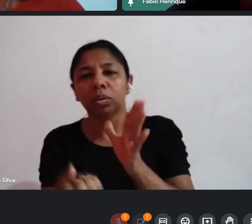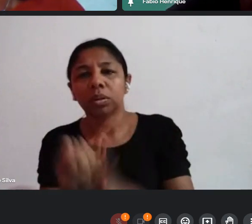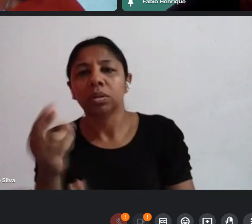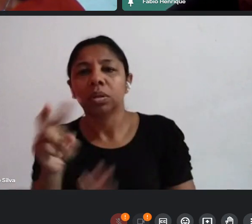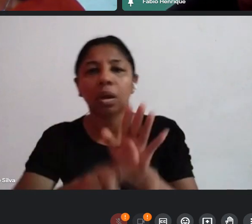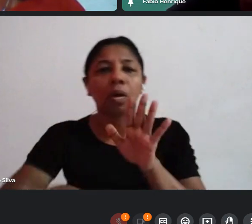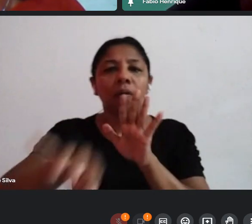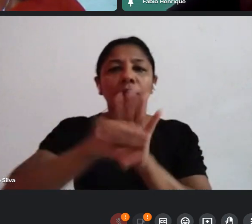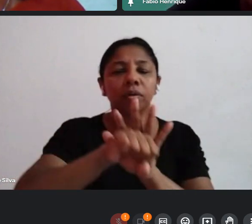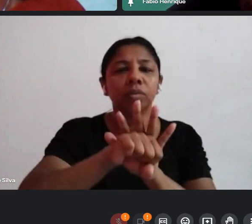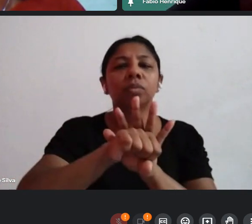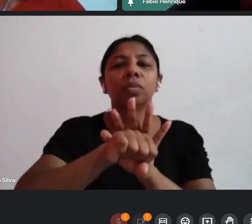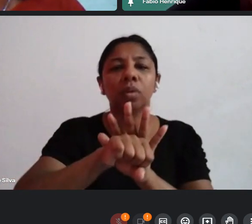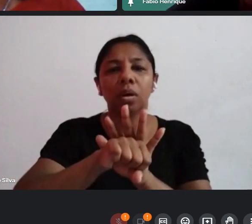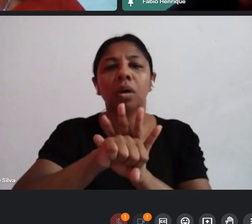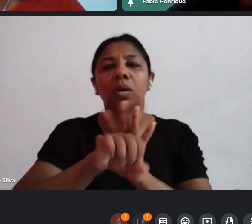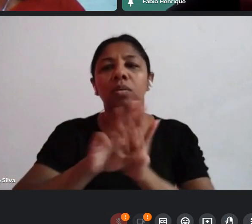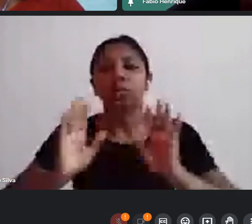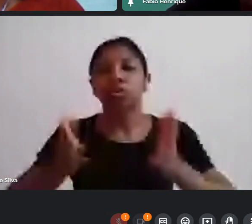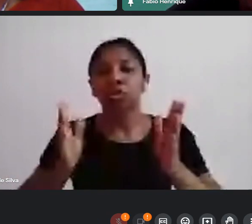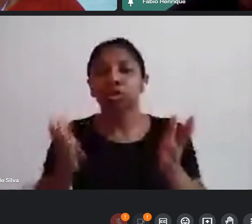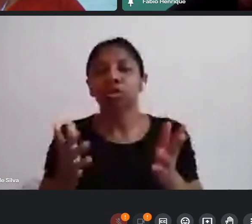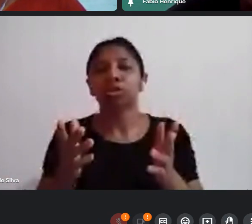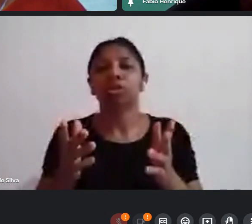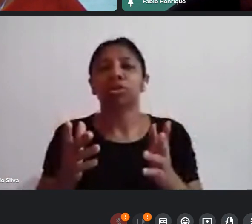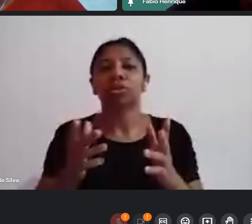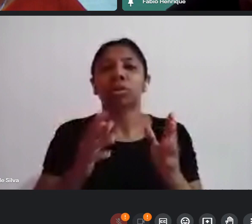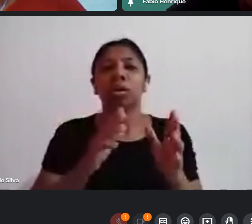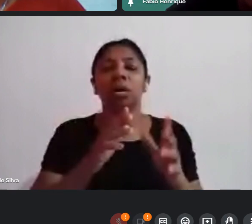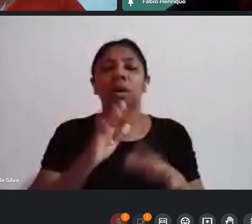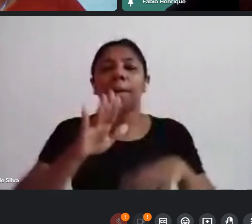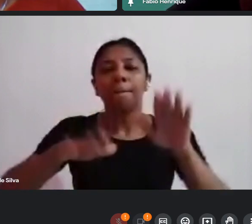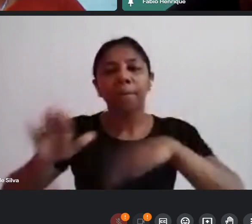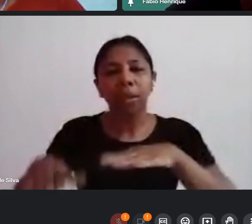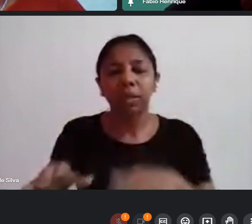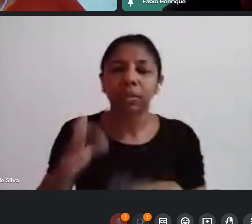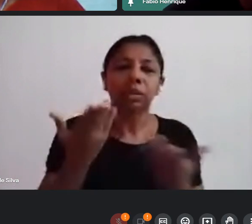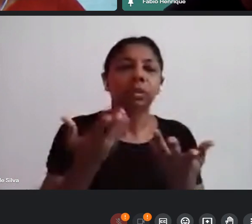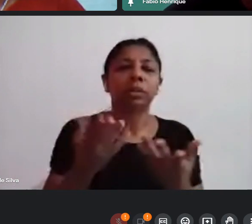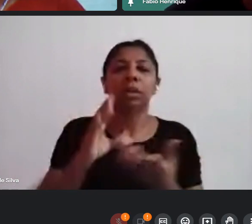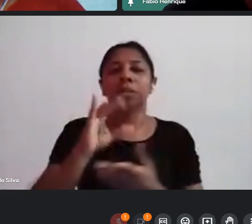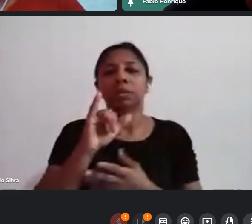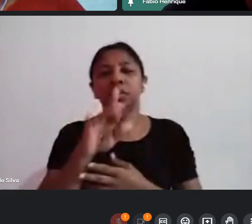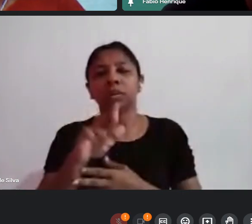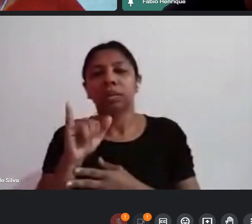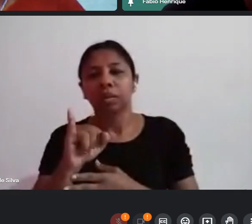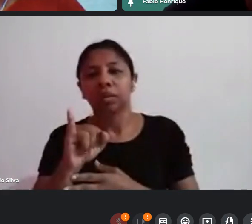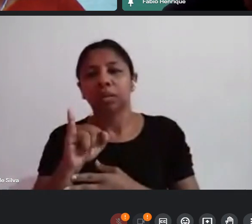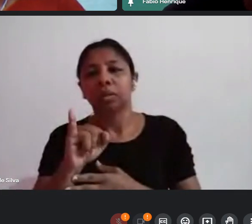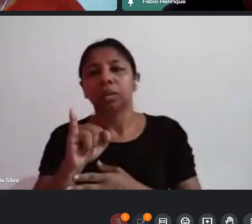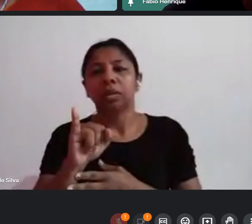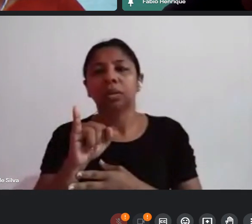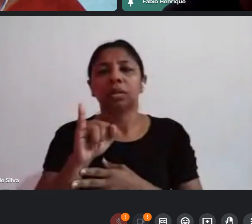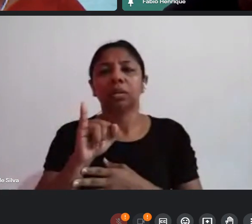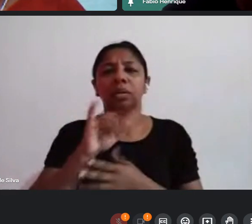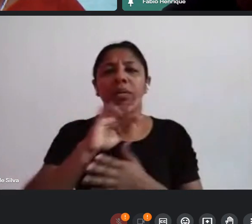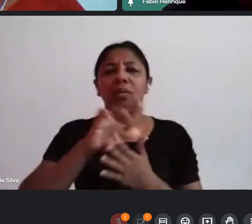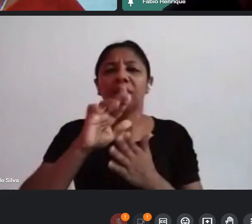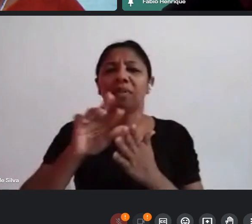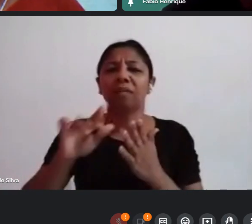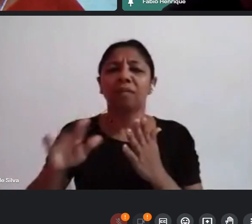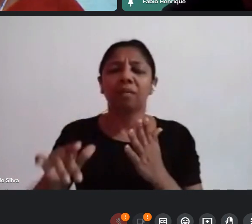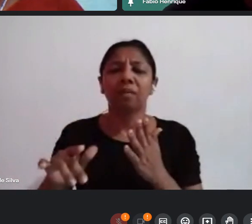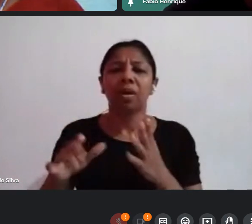essas agoniações blocos como a banda de siri poetas as quengas vai a cu as escola de samba